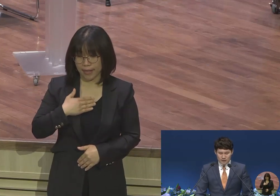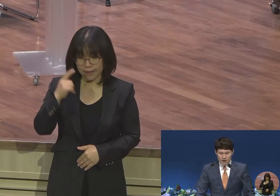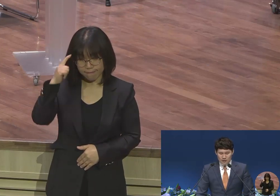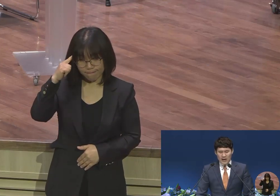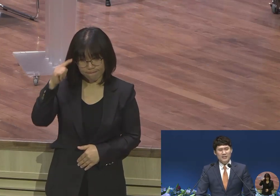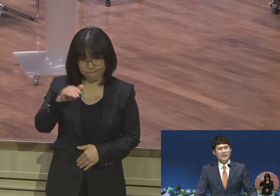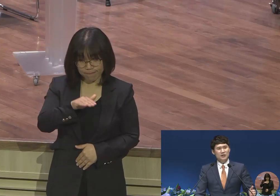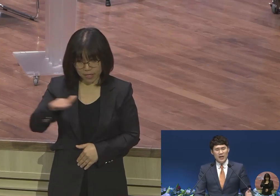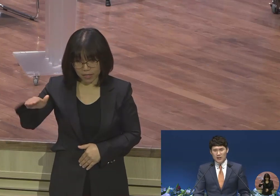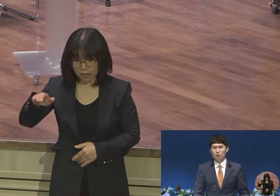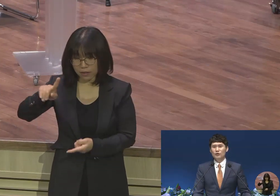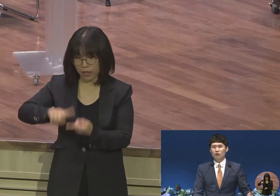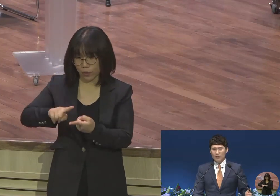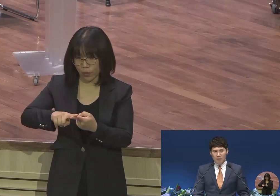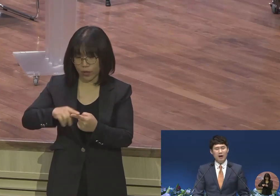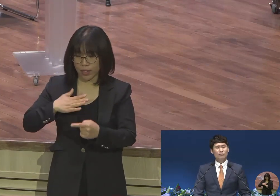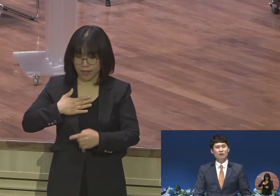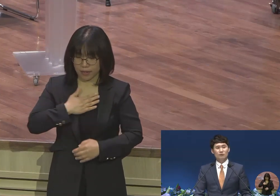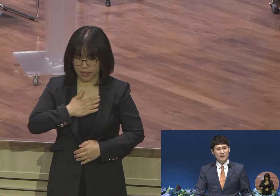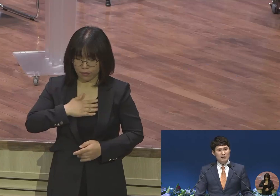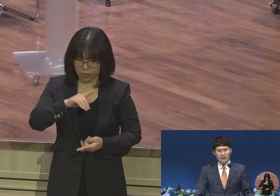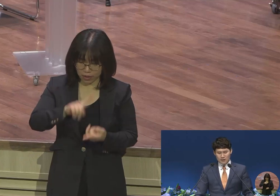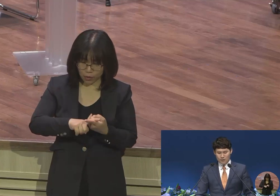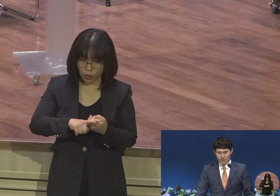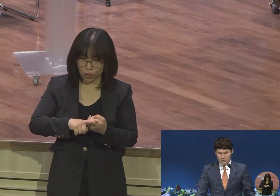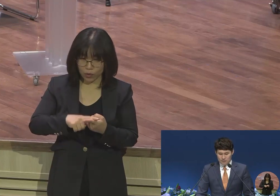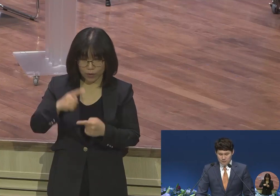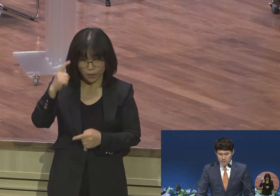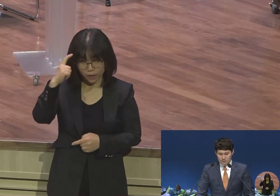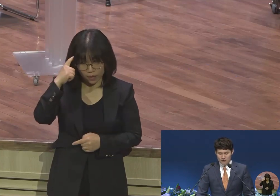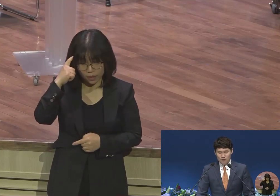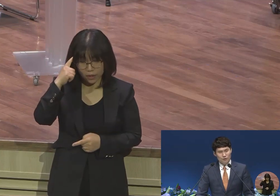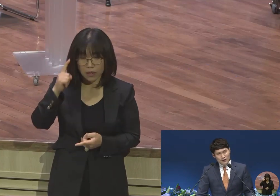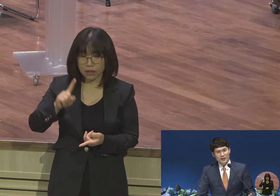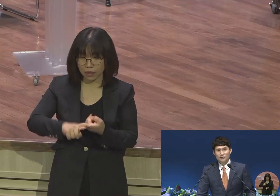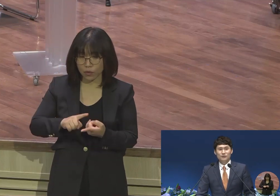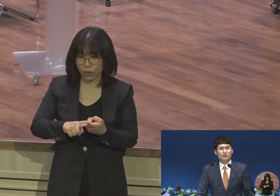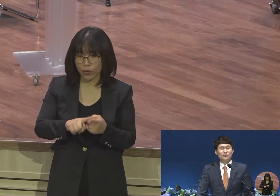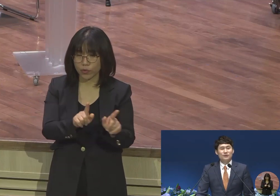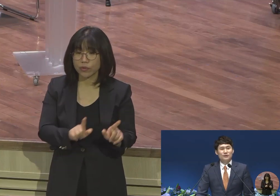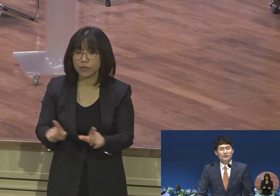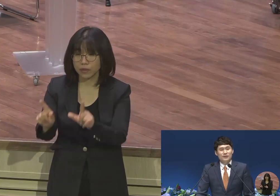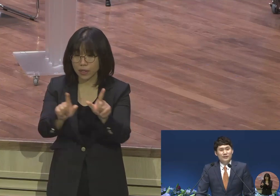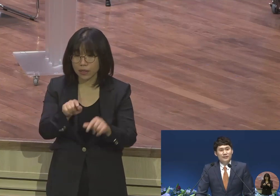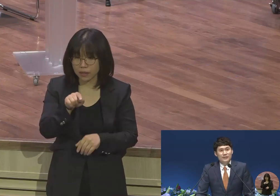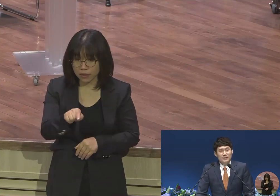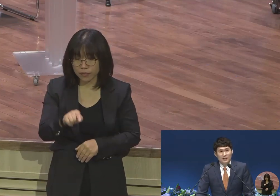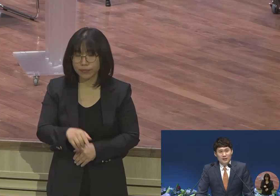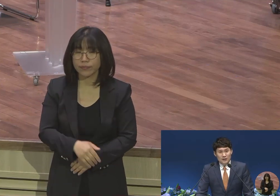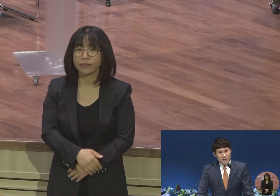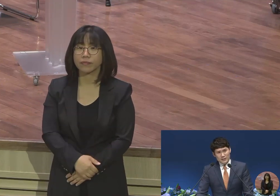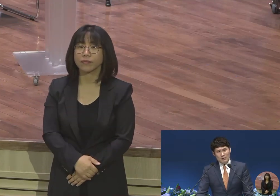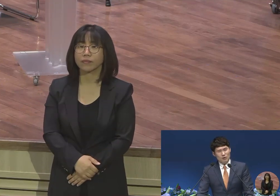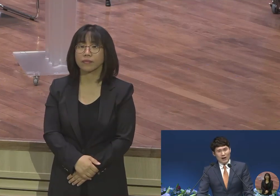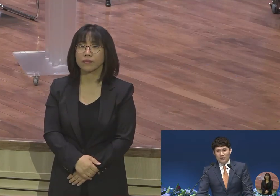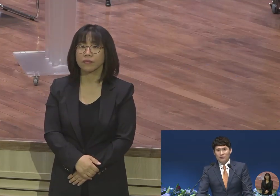내 인생을 내 기분대로 내 마음대로 내 생각대로 그렇게 사는 거죠 그렇게 살면 과연